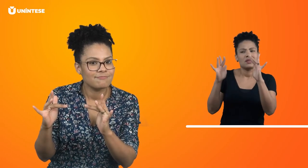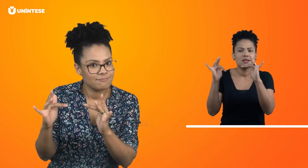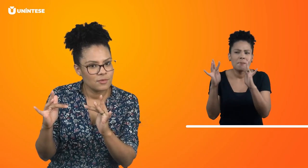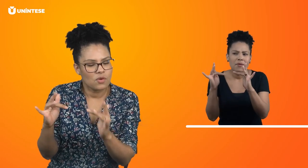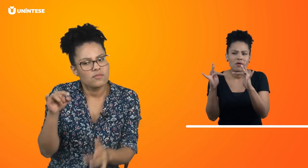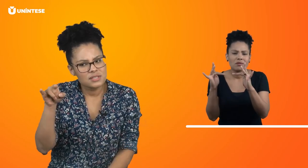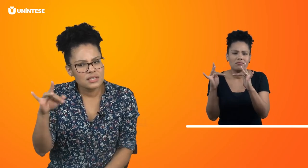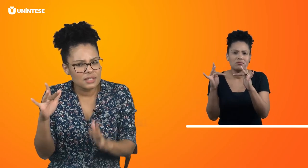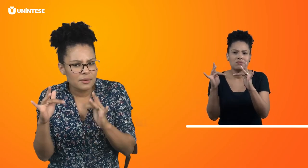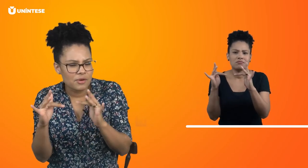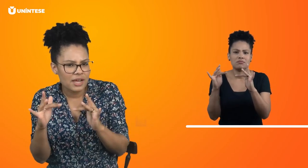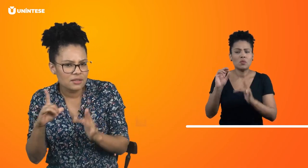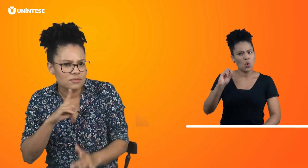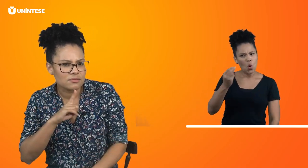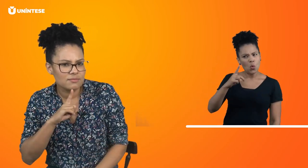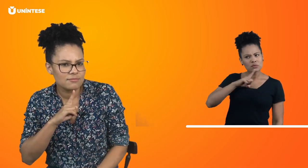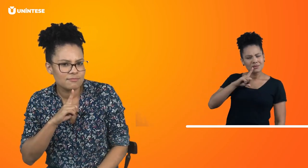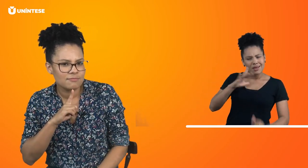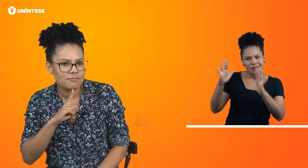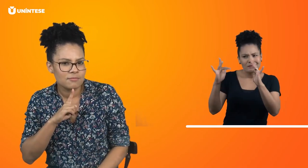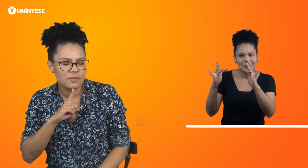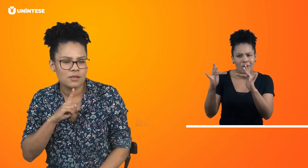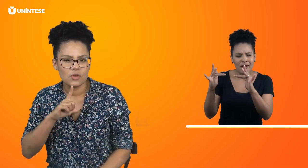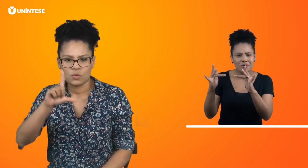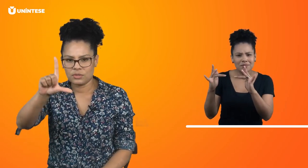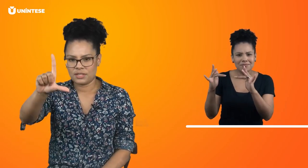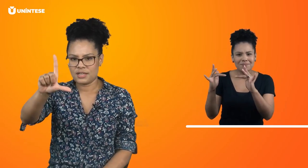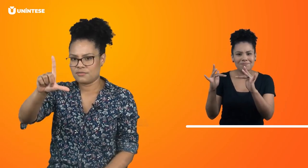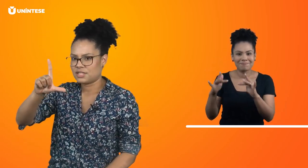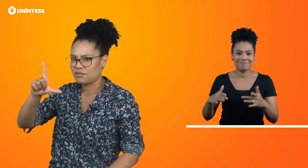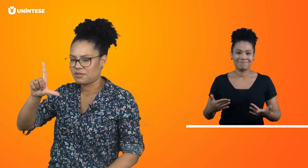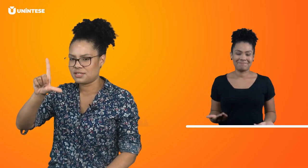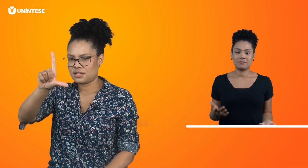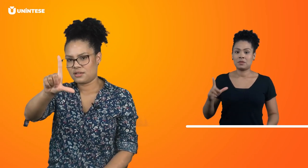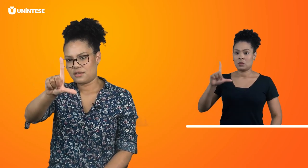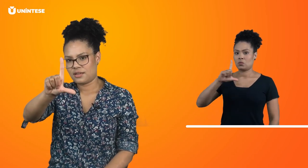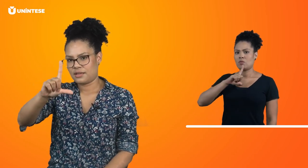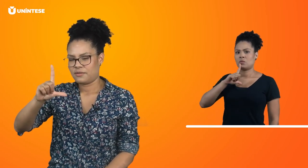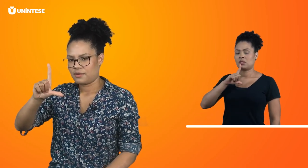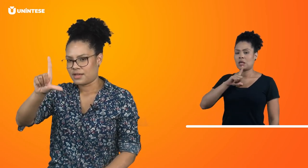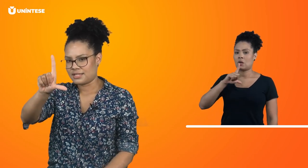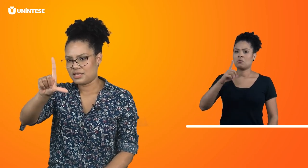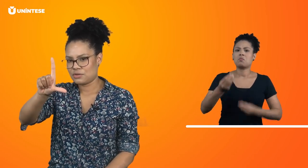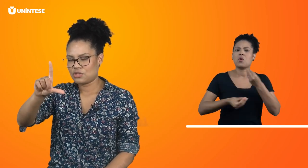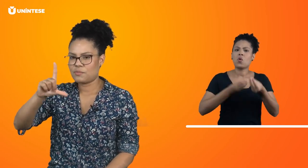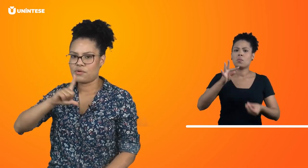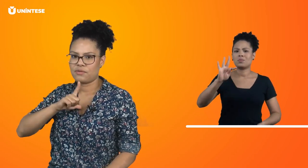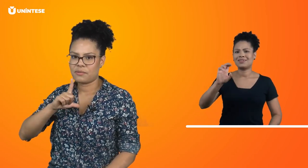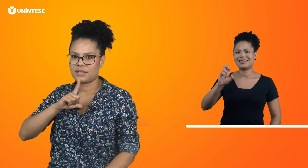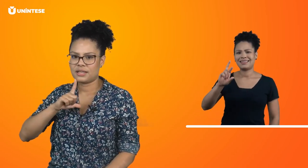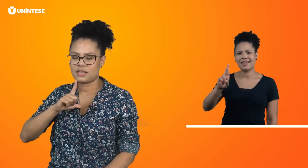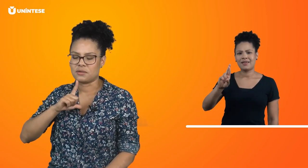Ou você tem namorado? O ter você vai fazer assim com a sua mão e vai bater aqui.